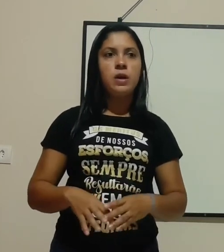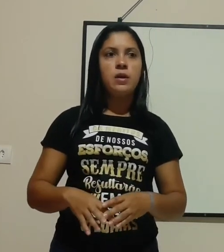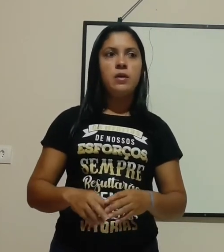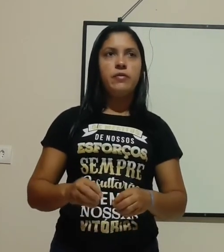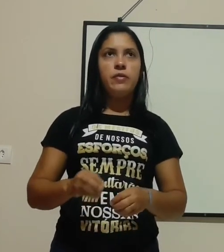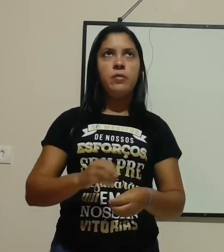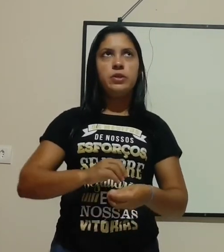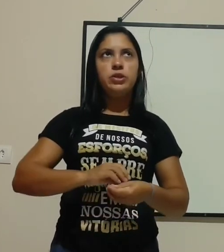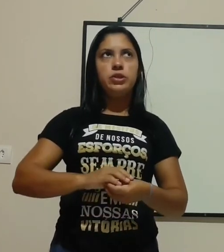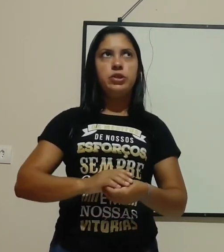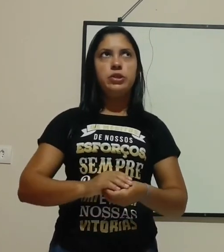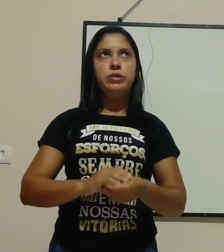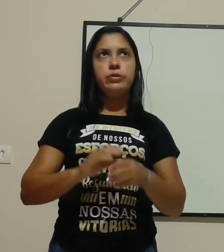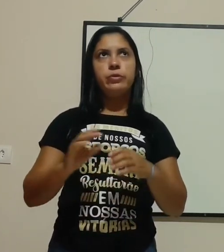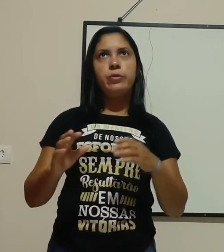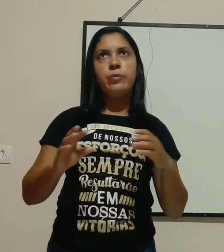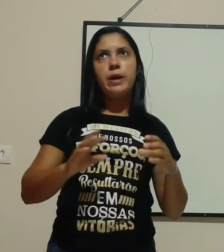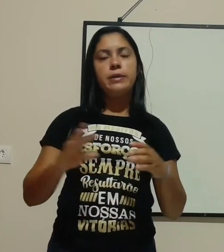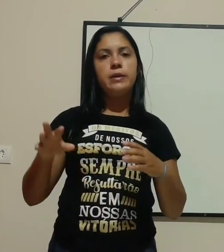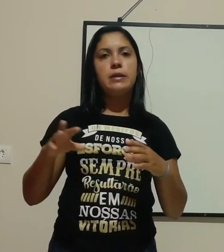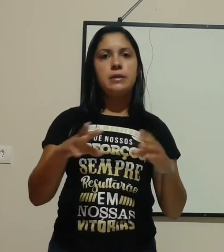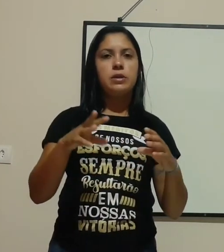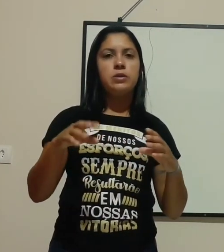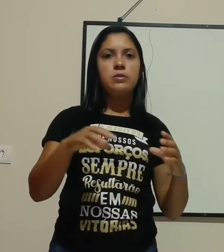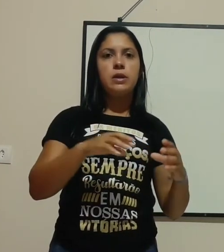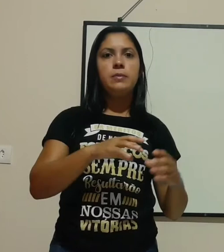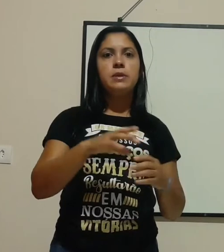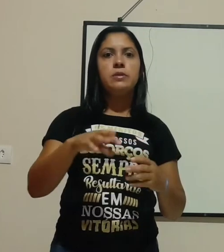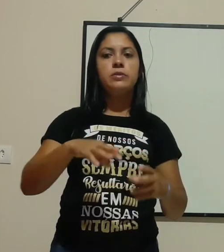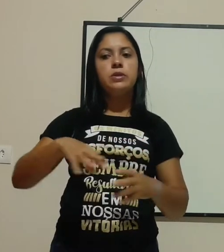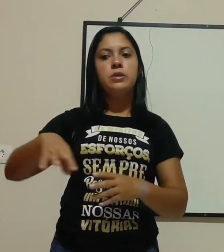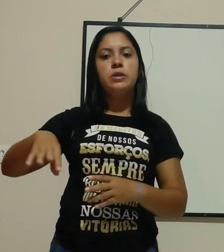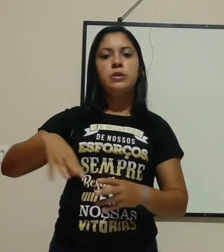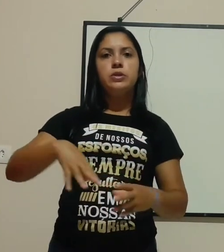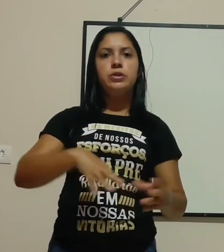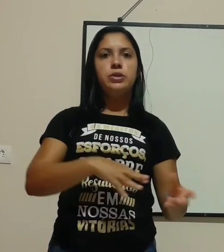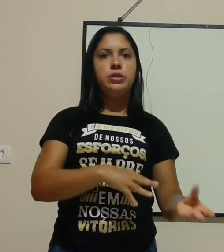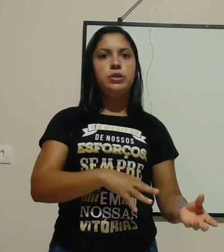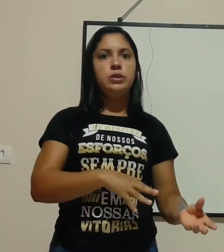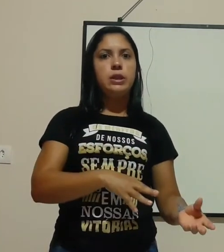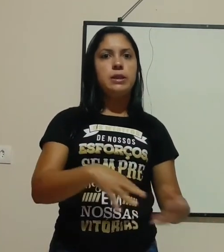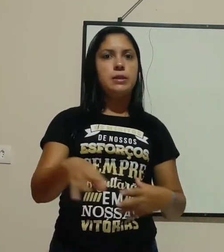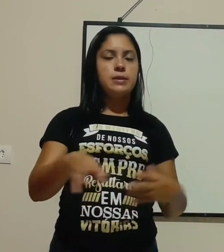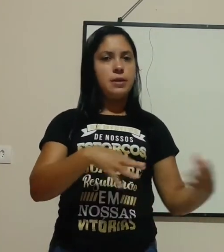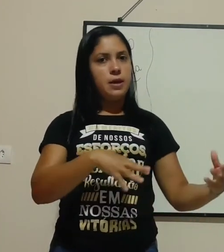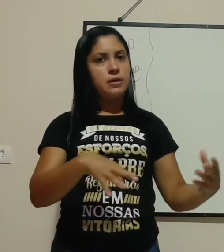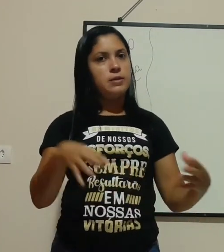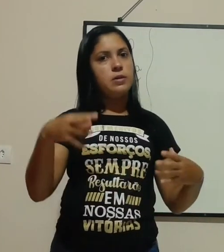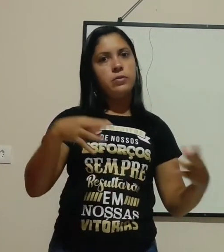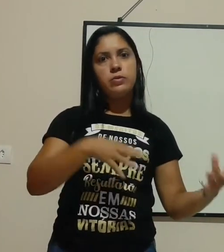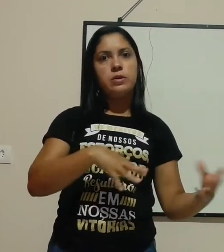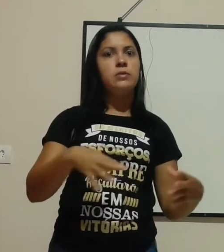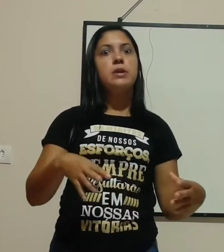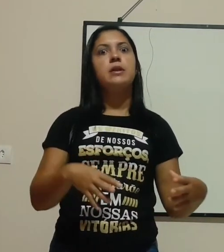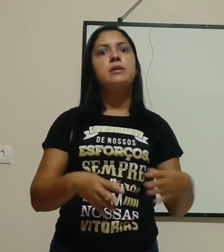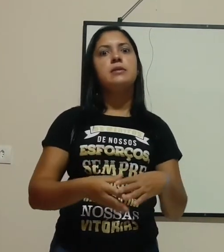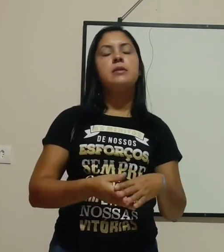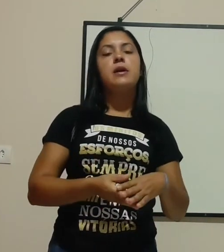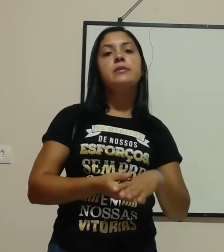forma de combater essa questão da emissão de eletricidade, essa condução de eletricidade,